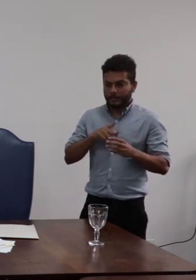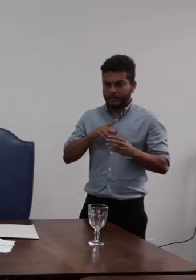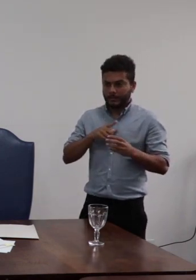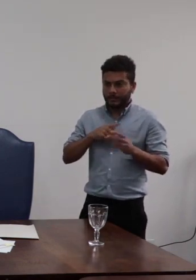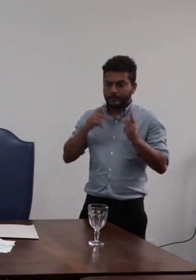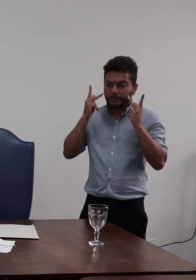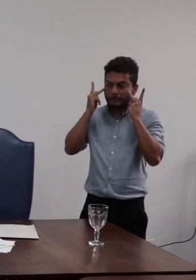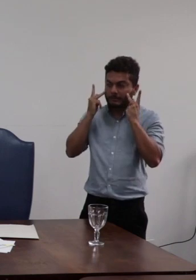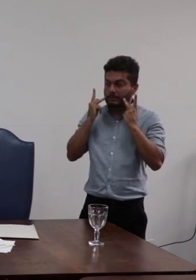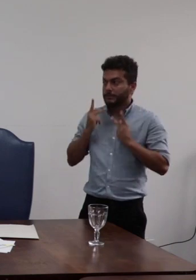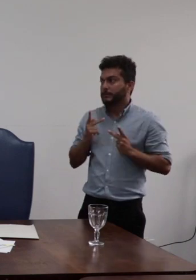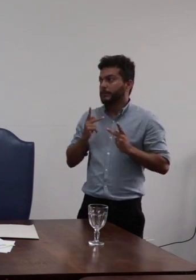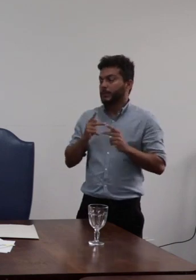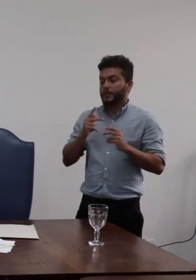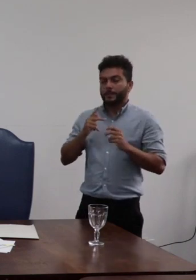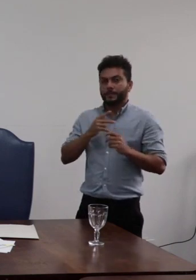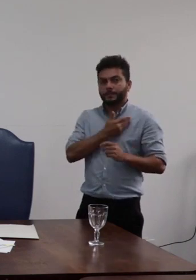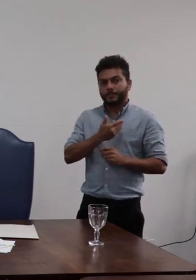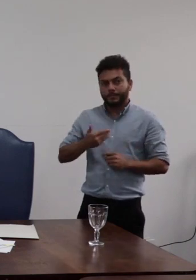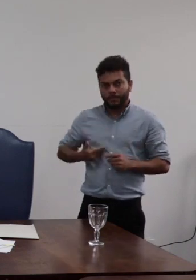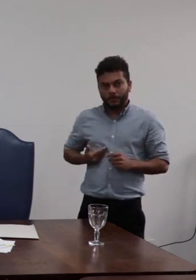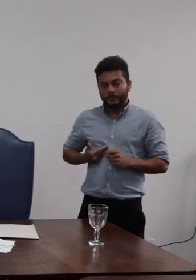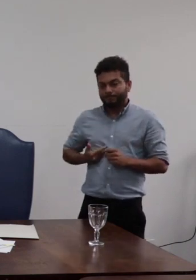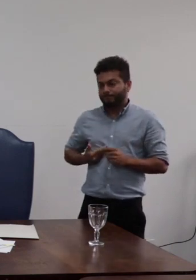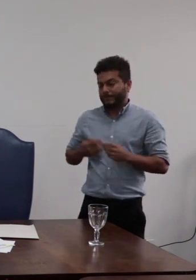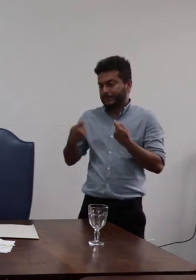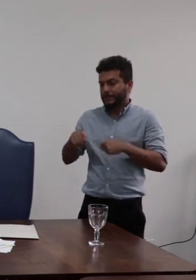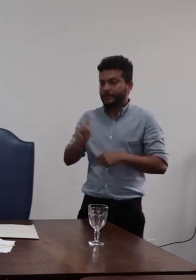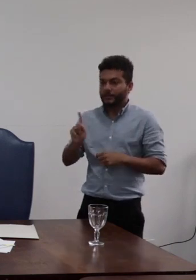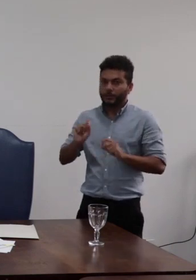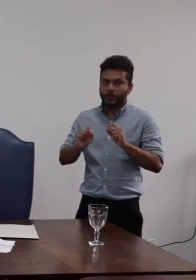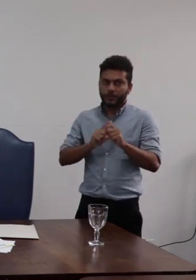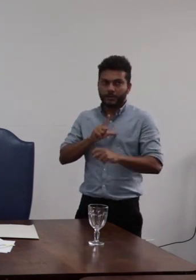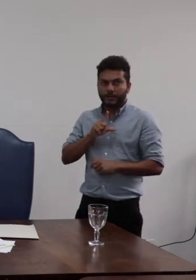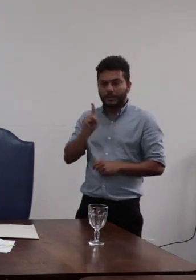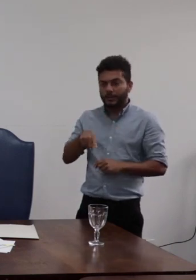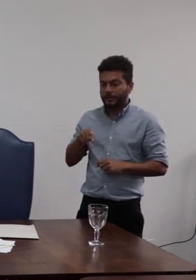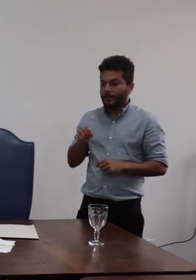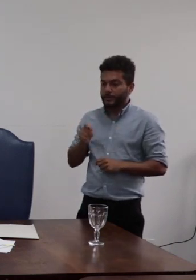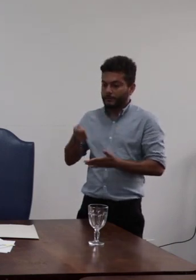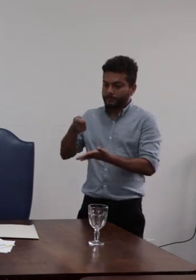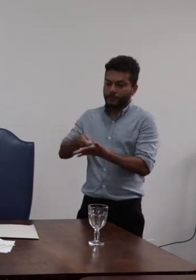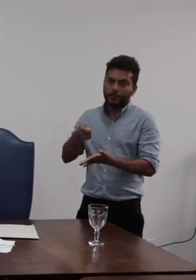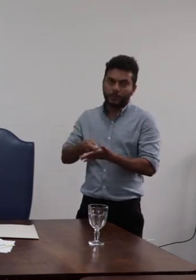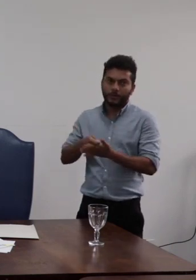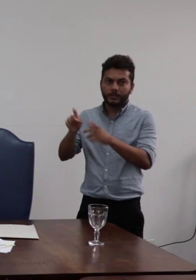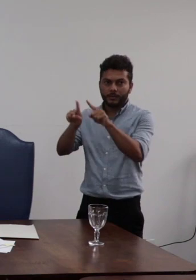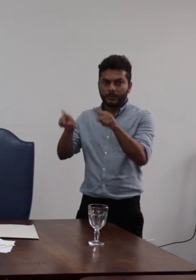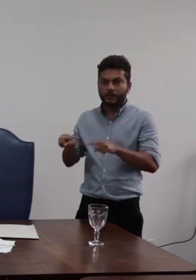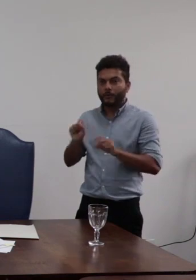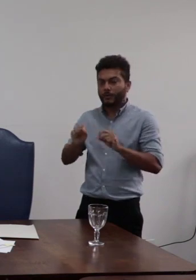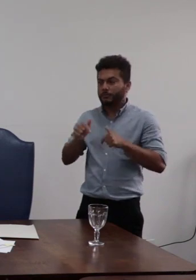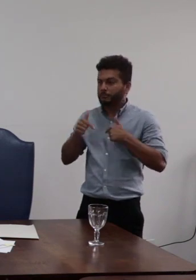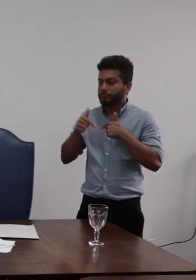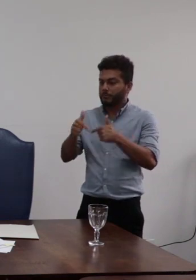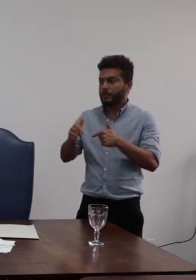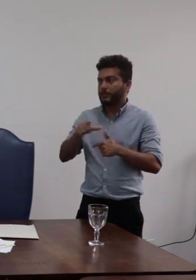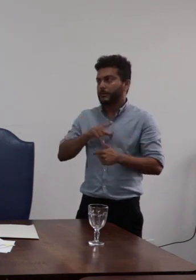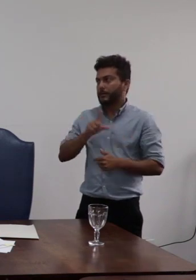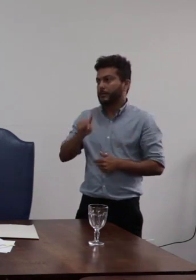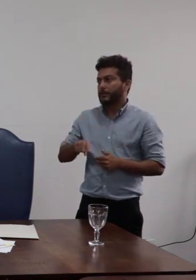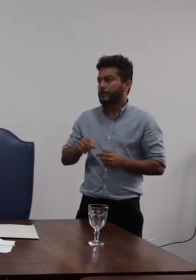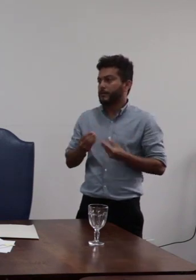desnecessário ao que foi submetida a servidora que a forçou e a força a atuar em pró da